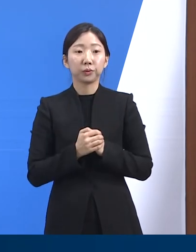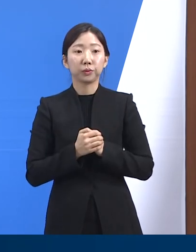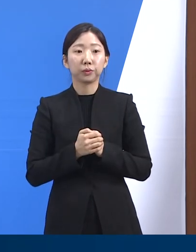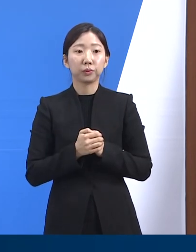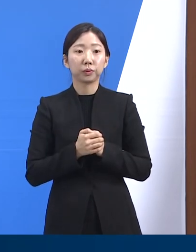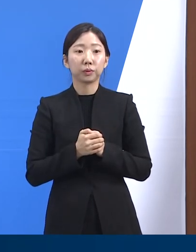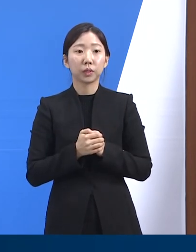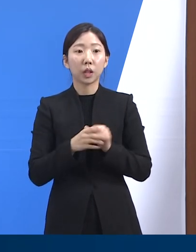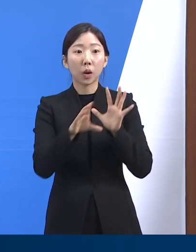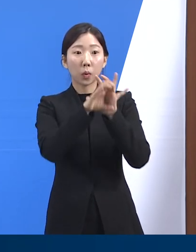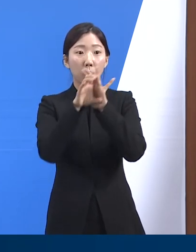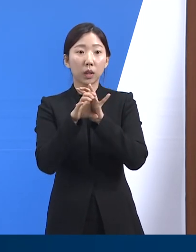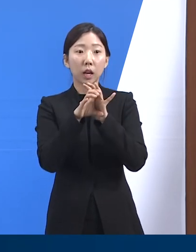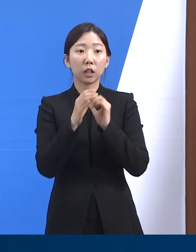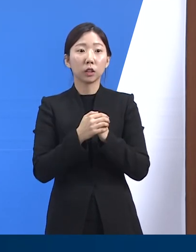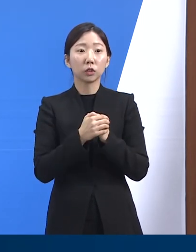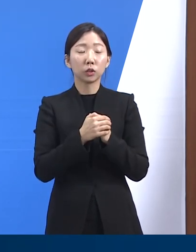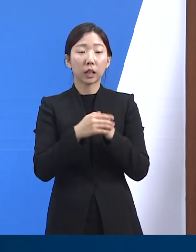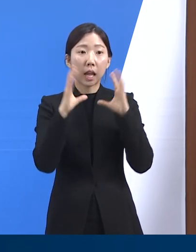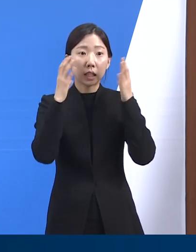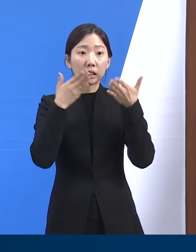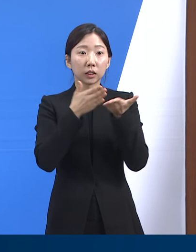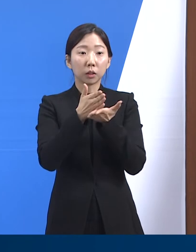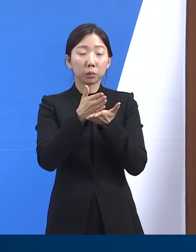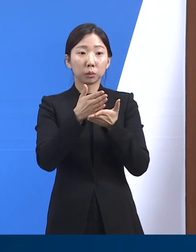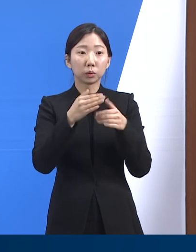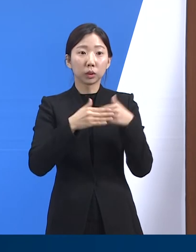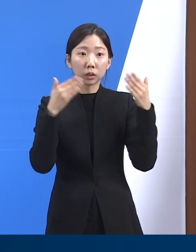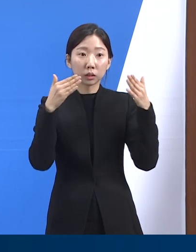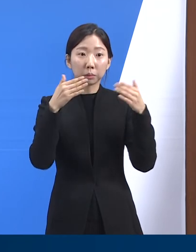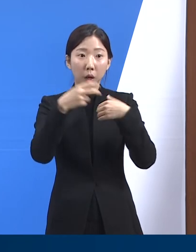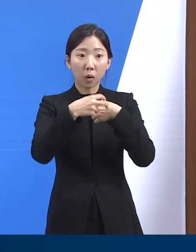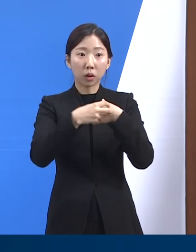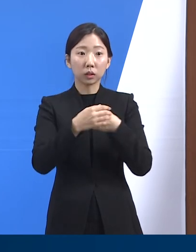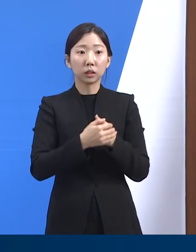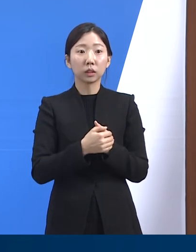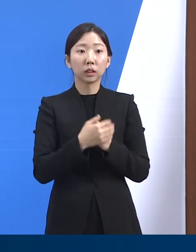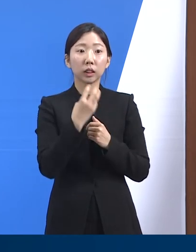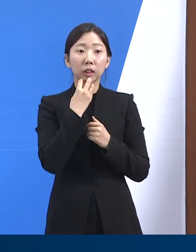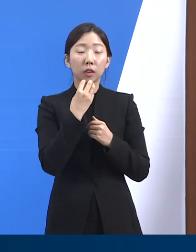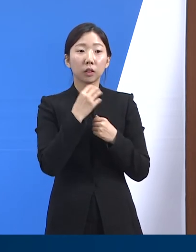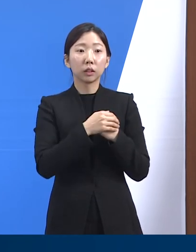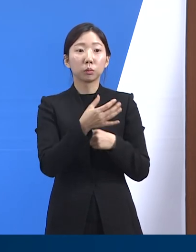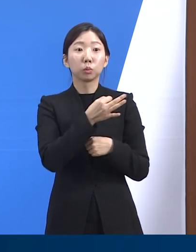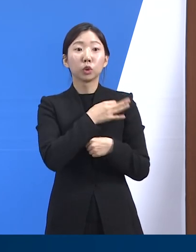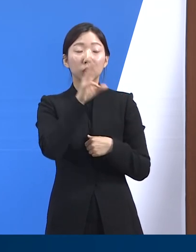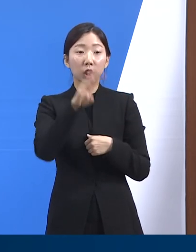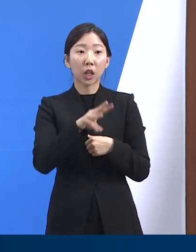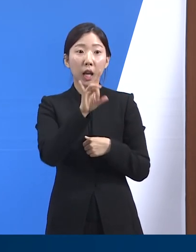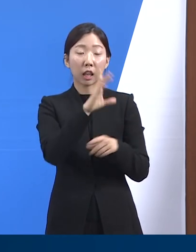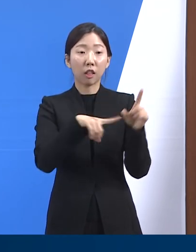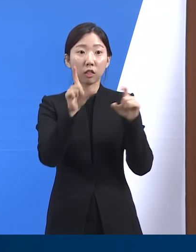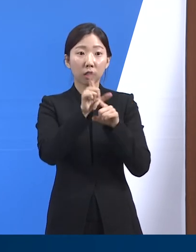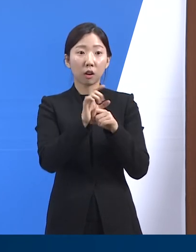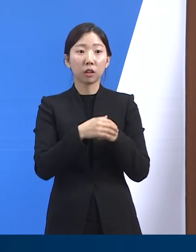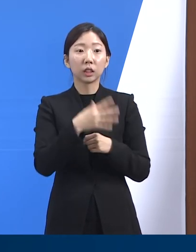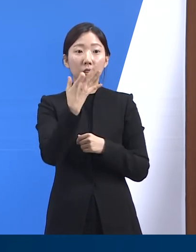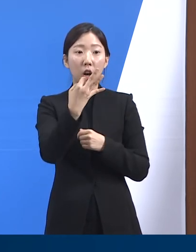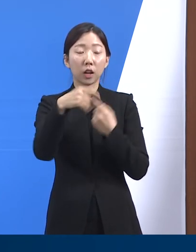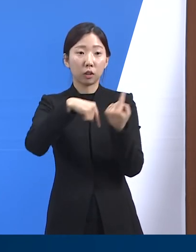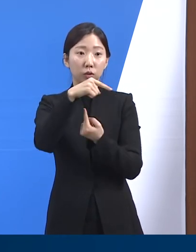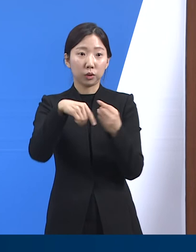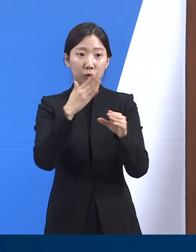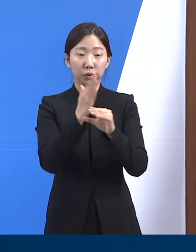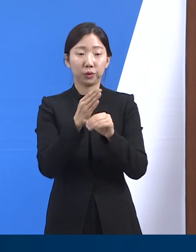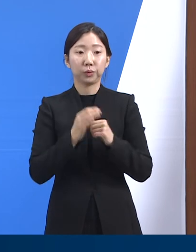특히 코로나19 소아특가 거점전담병원은 지난 14일 부천 서울 어린이병원이 추가 지정되어 현재 14개소를 운영 중에